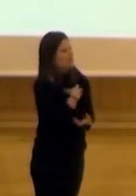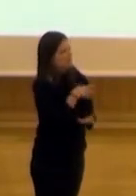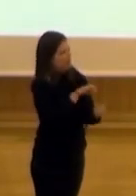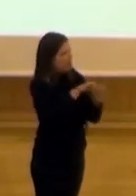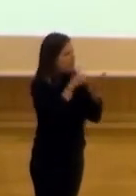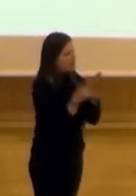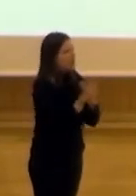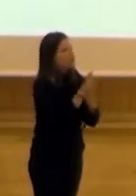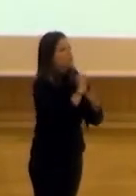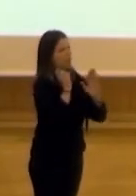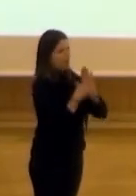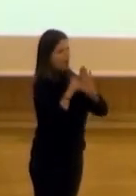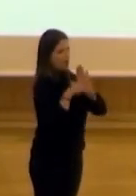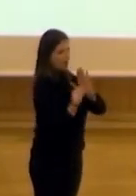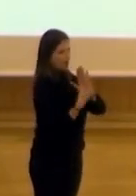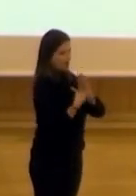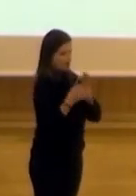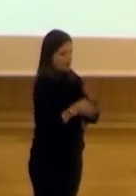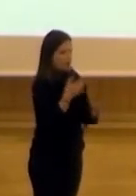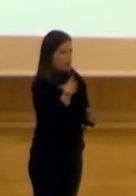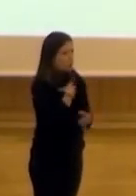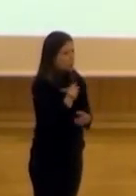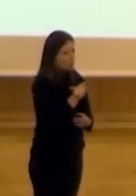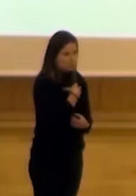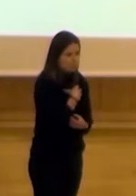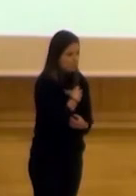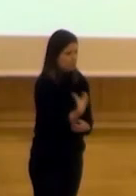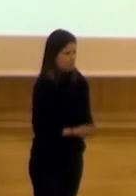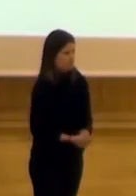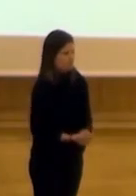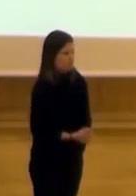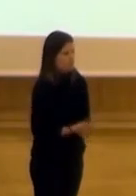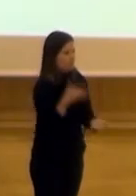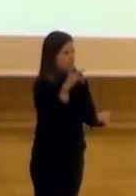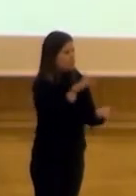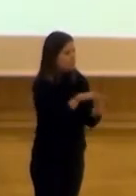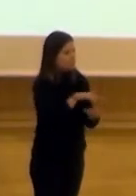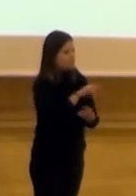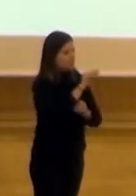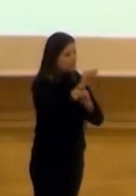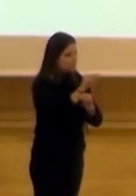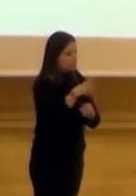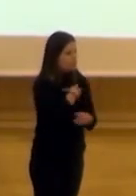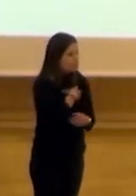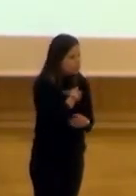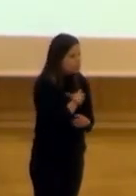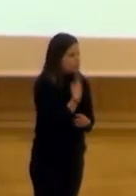de la legalidad, de lo que se puede y de que no se puede, digamos lo del interruptor. Y cuando les preguntábamos a los funcionarios decían que el ciudadano tiene un